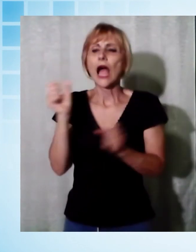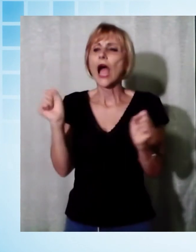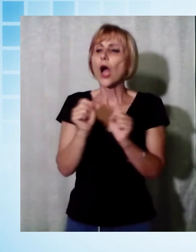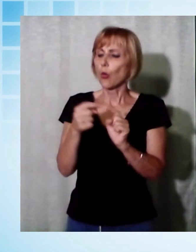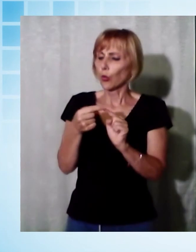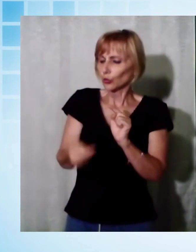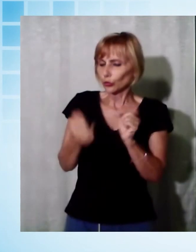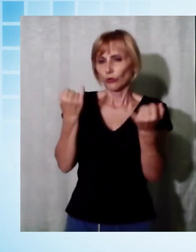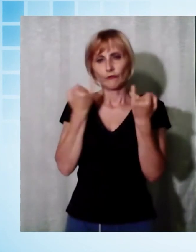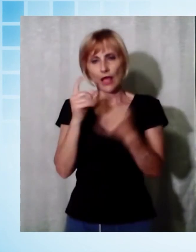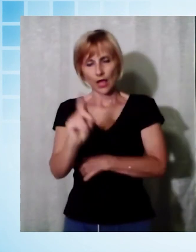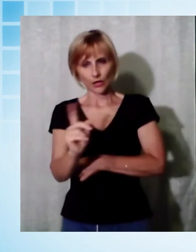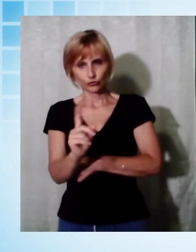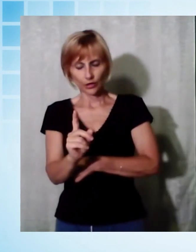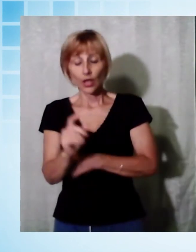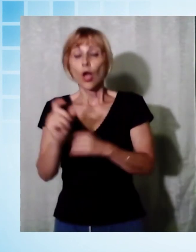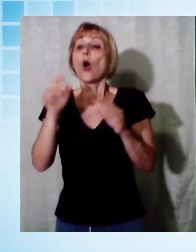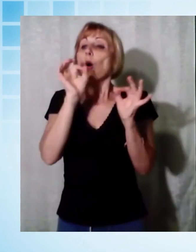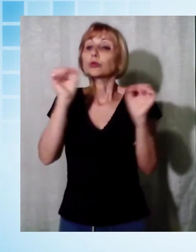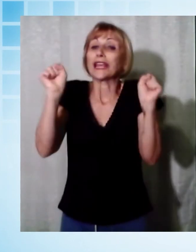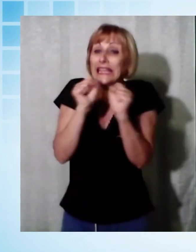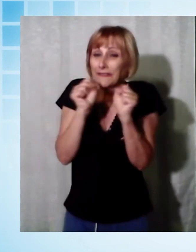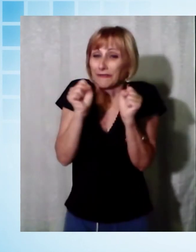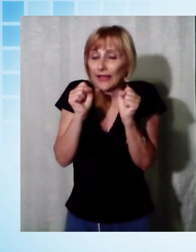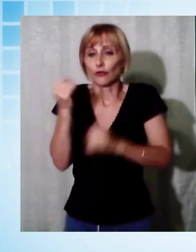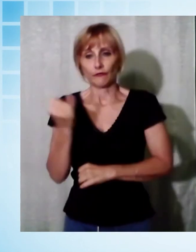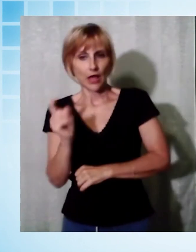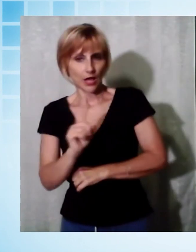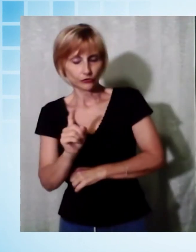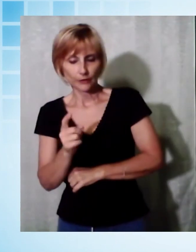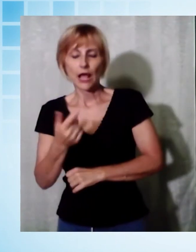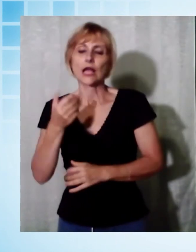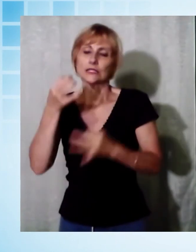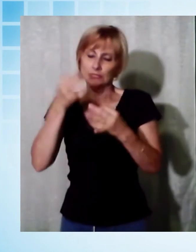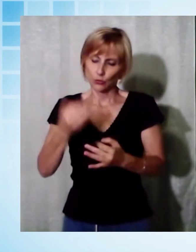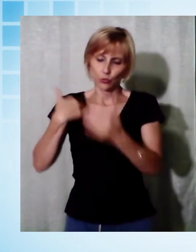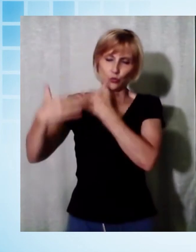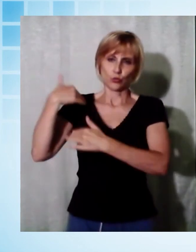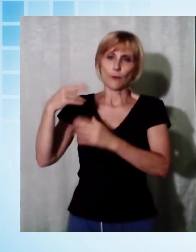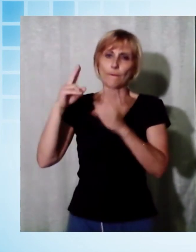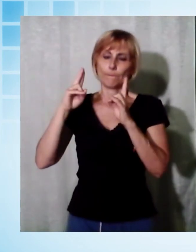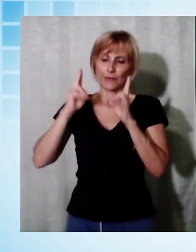un autunno inverno facile, ma ne abbiamo viste di peggio, basta ricordarsi come le abbiamo affrontate.